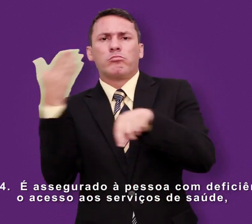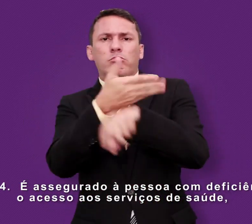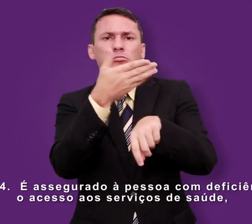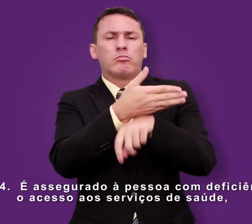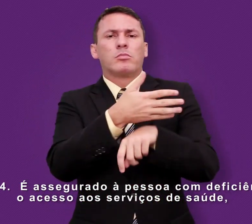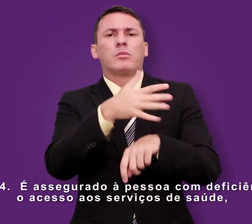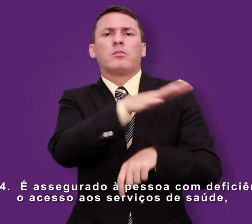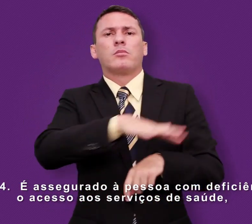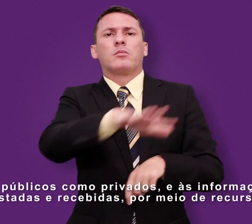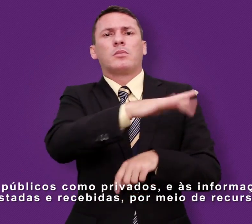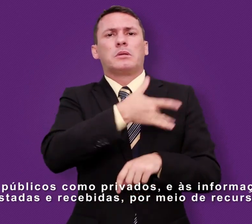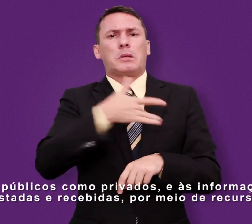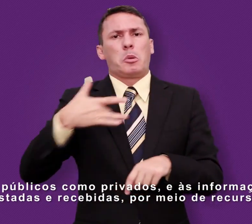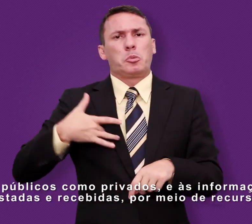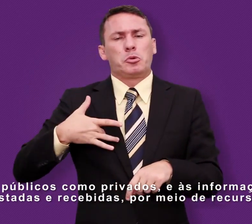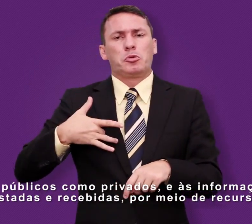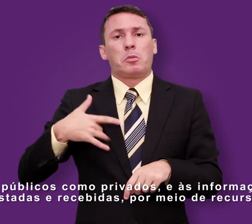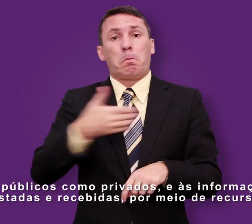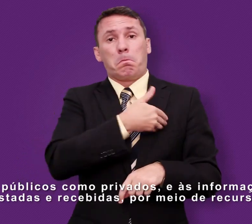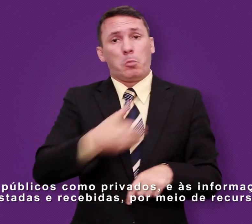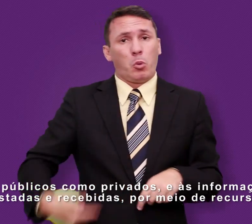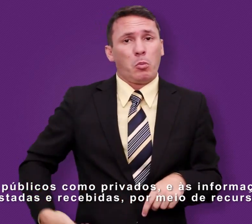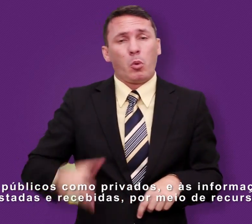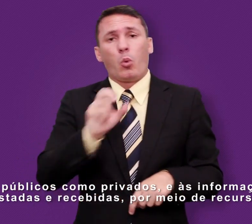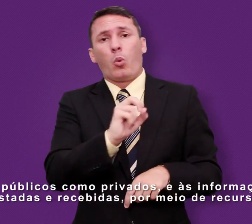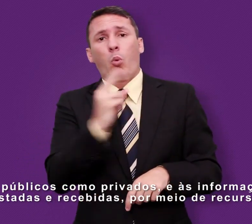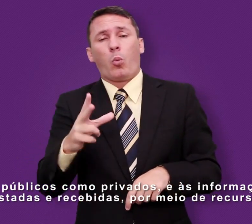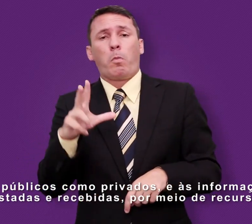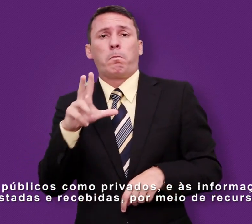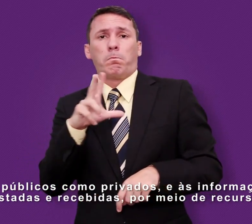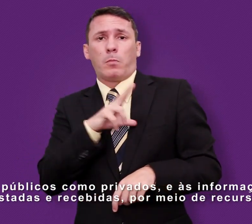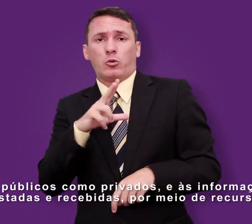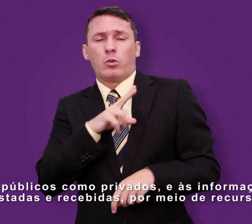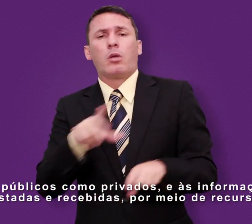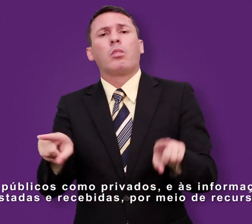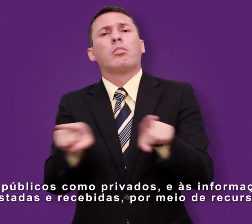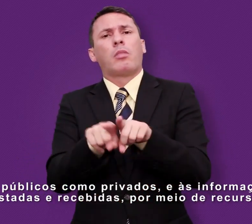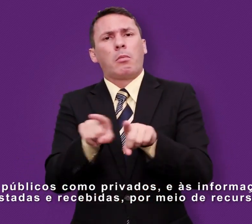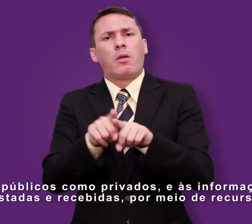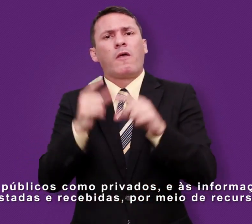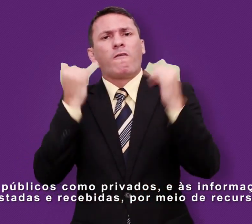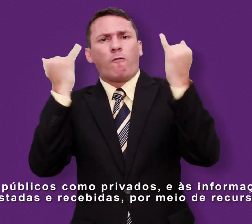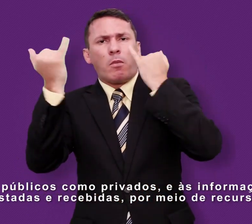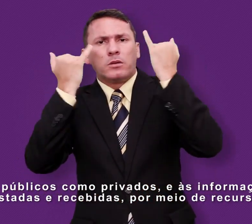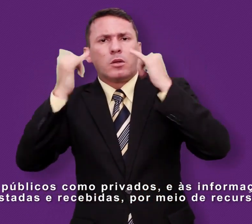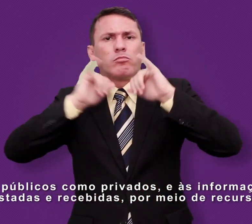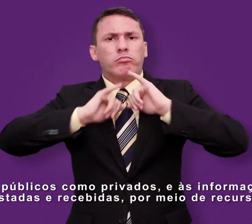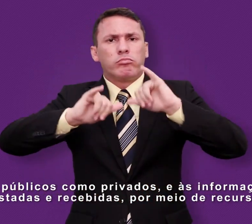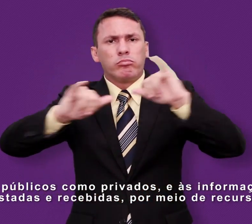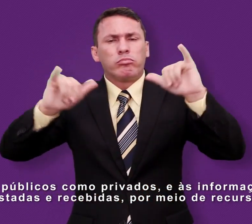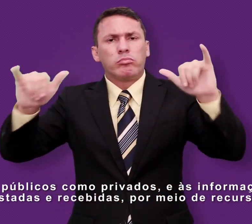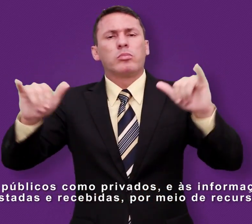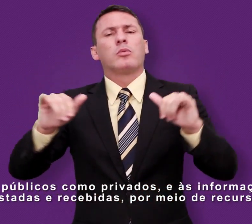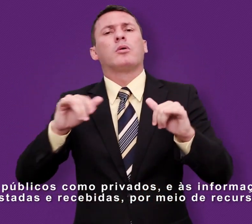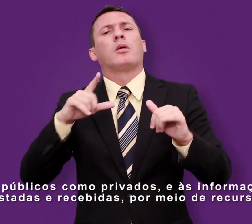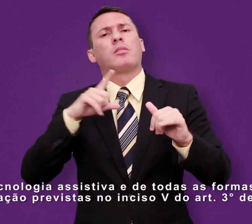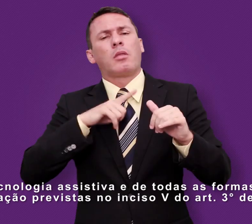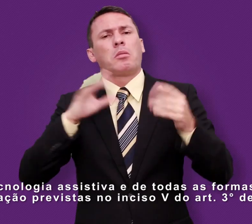de saúde, tanto públicos como privados, e as informações prestadas e recebidas por meio de recursos de